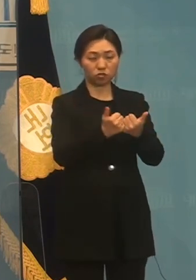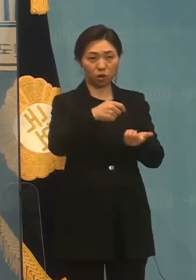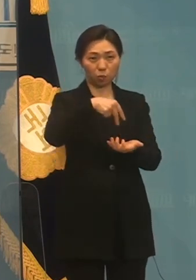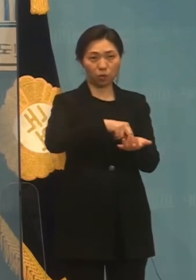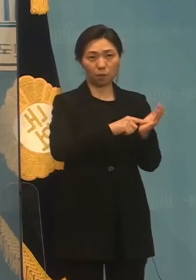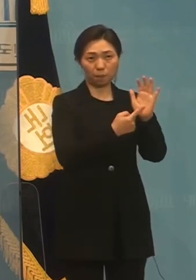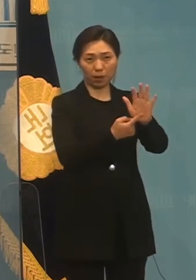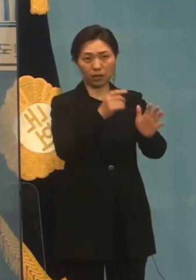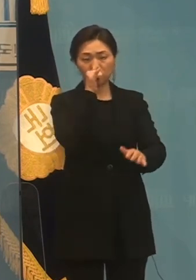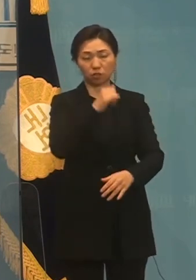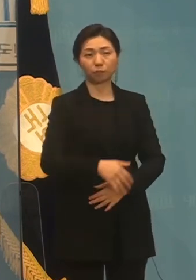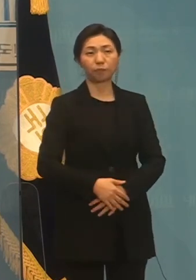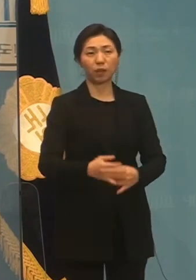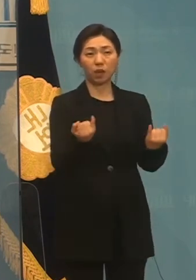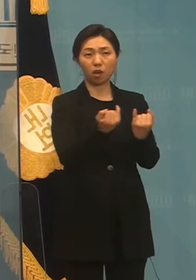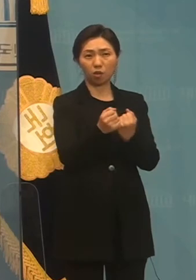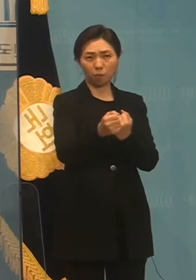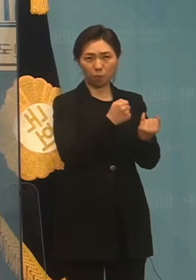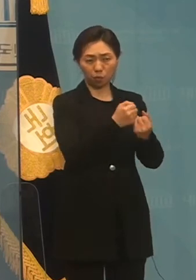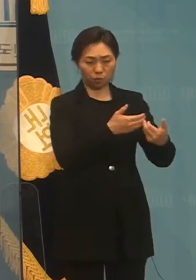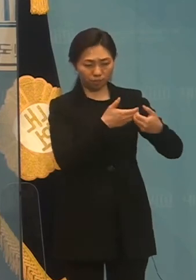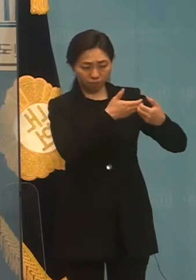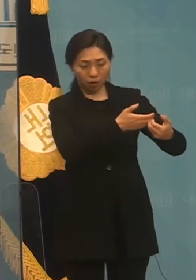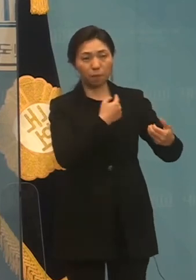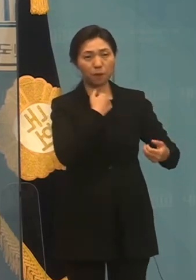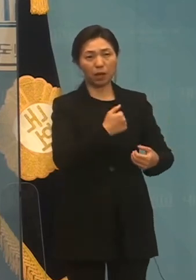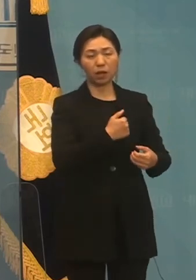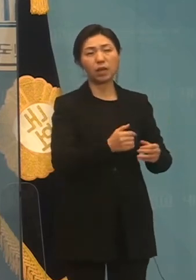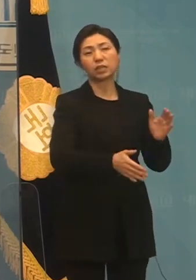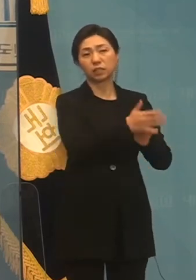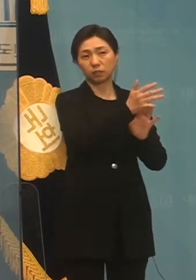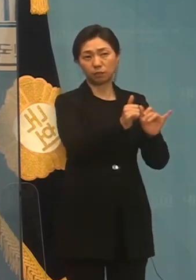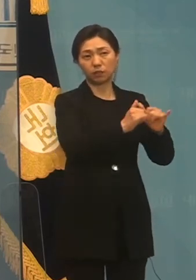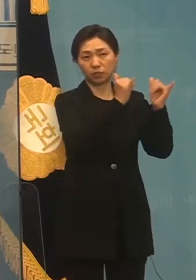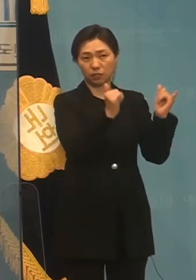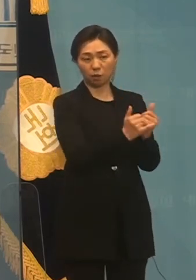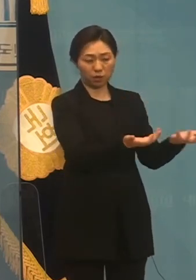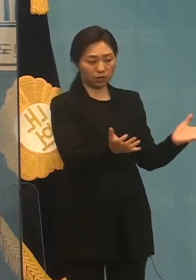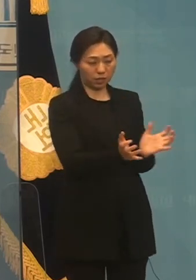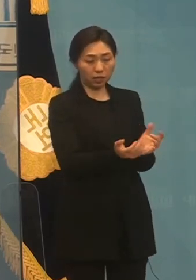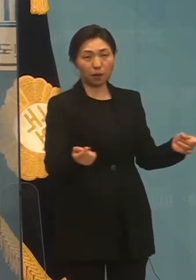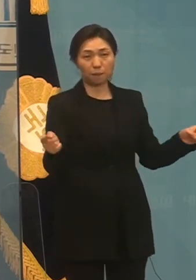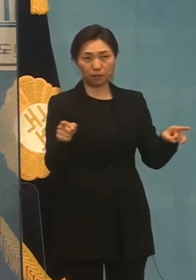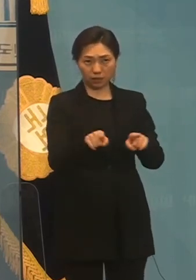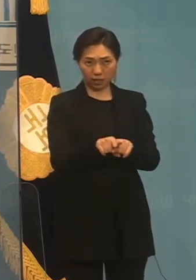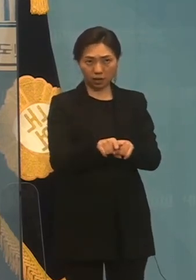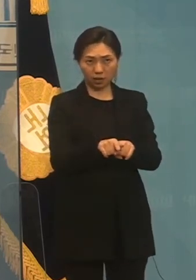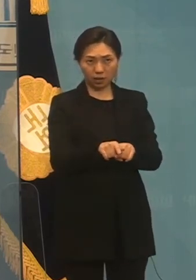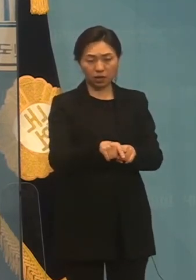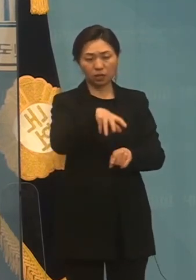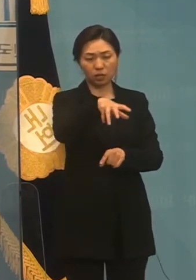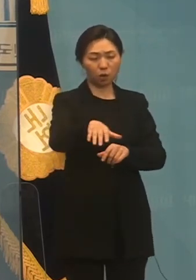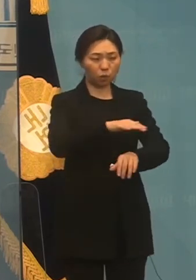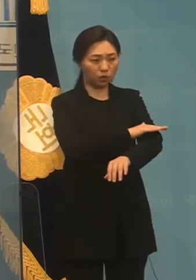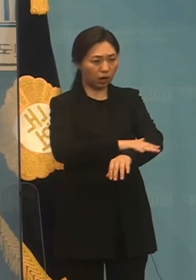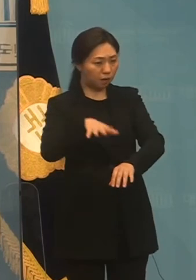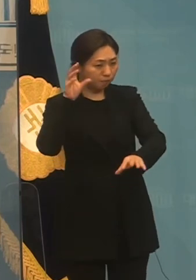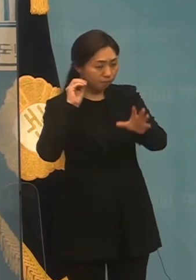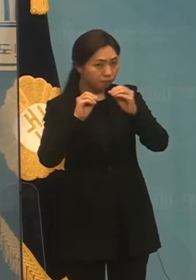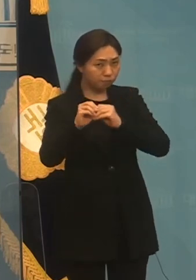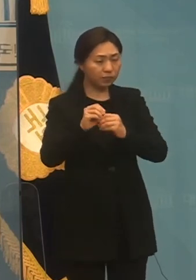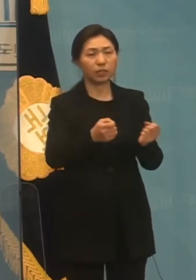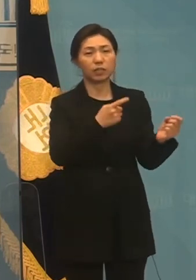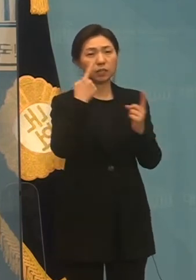이어서 여성폭력에 맞서운 각종 시민사회 단체들과 함께 현장의 목소리 청취 간담회를 진행하는 것을